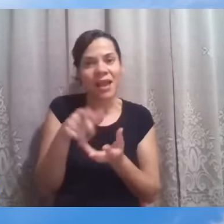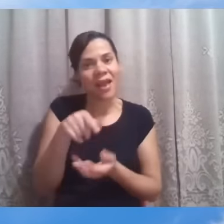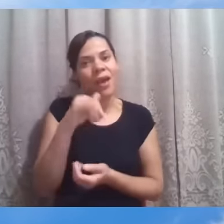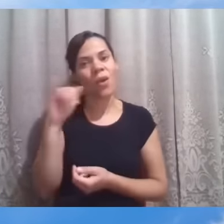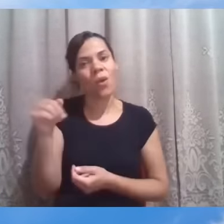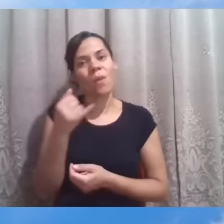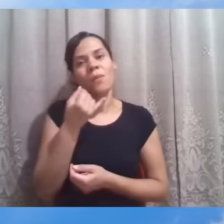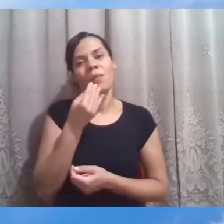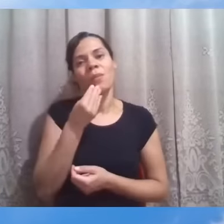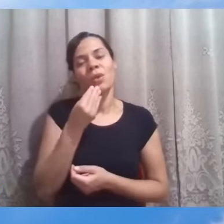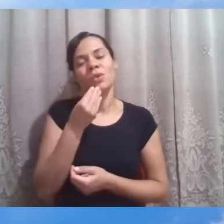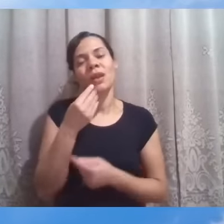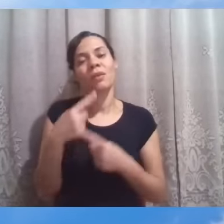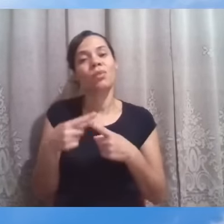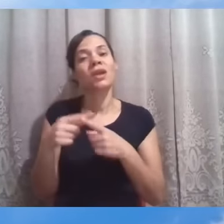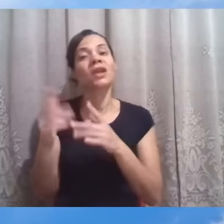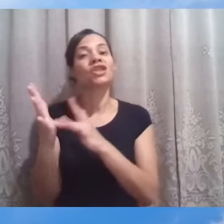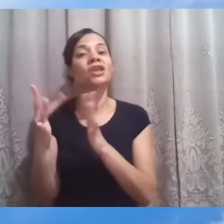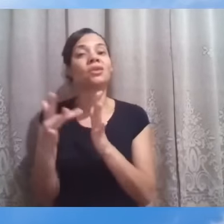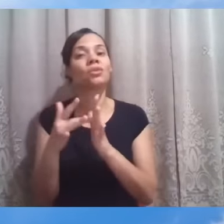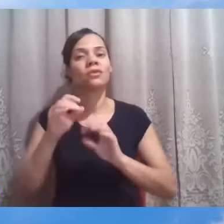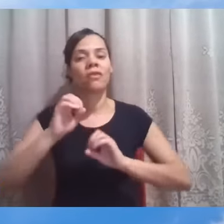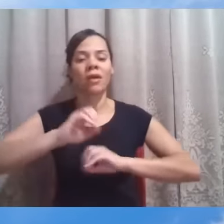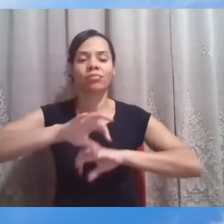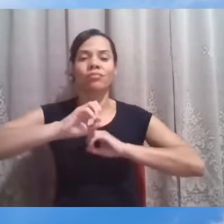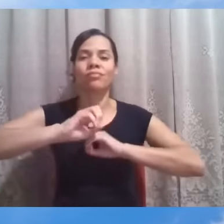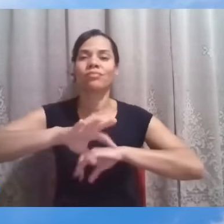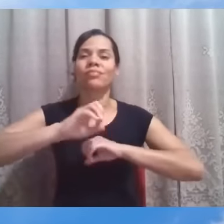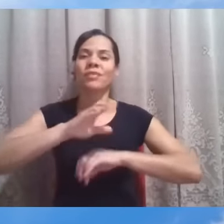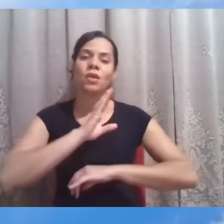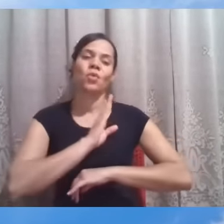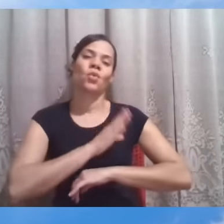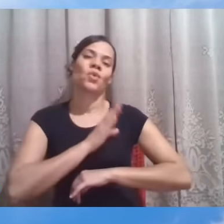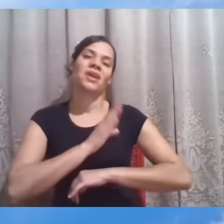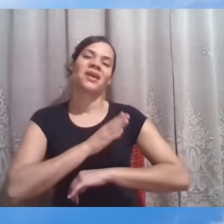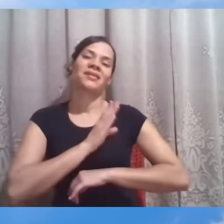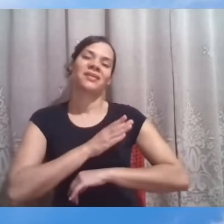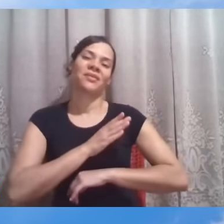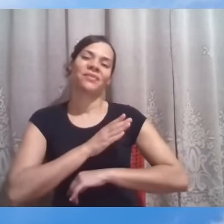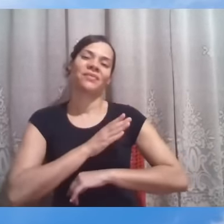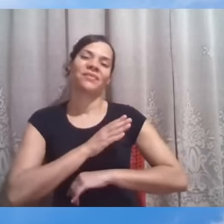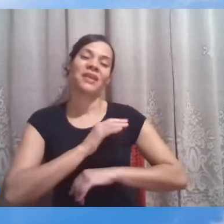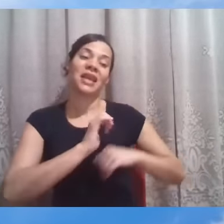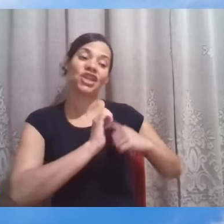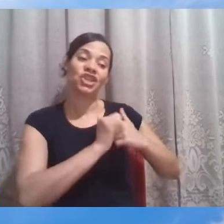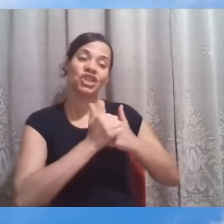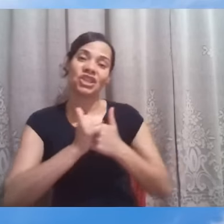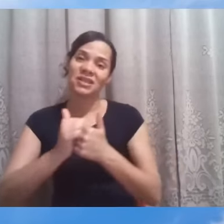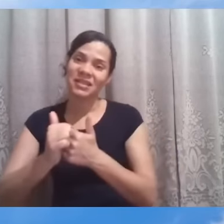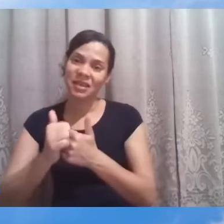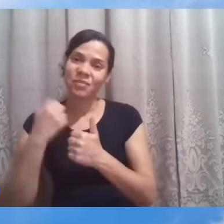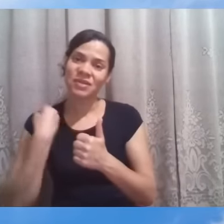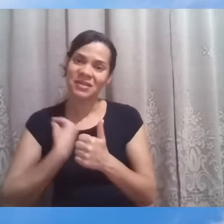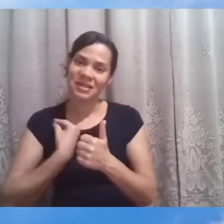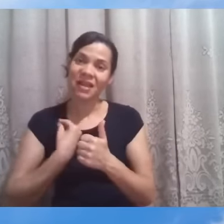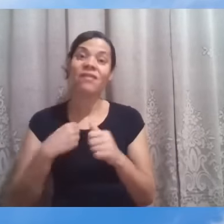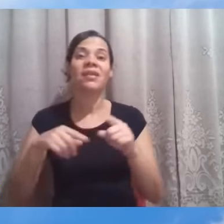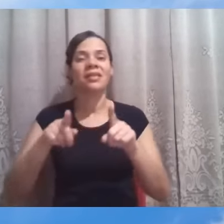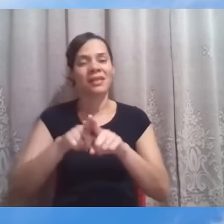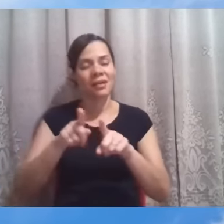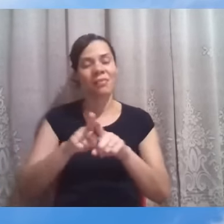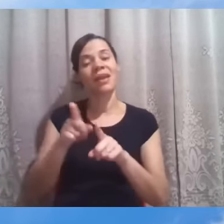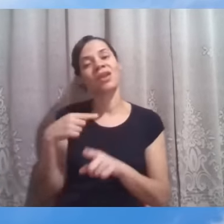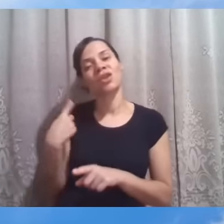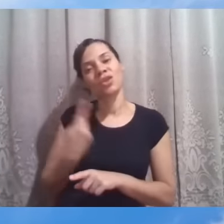Cristo vai ver de educar os corações para os séculos. Os discípulos que ali estavam e nós outros muitas vezes que